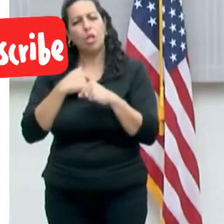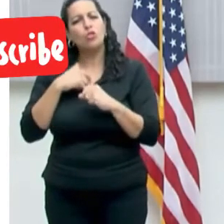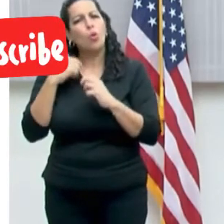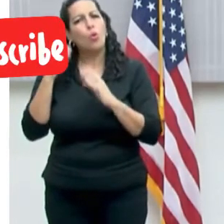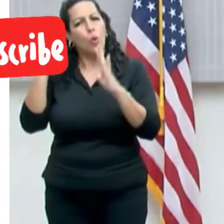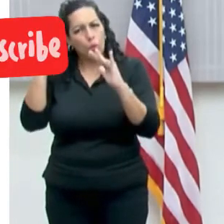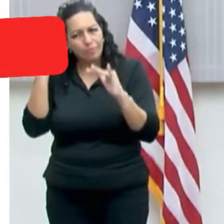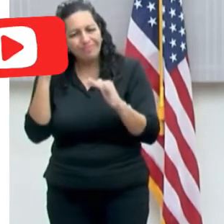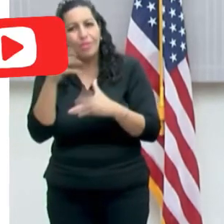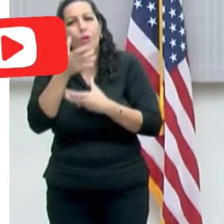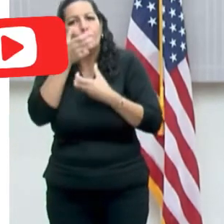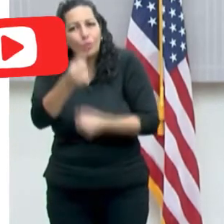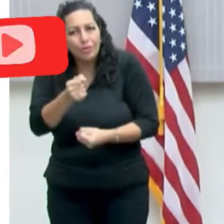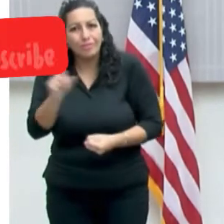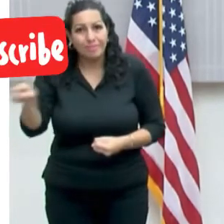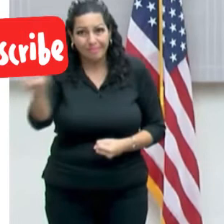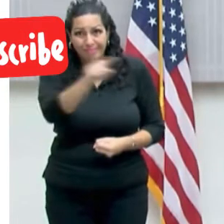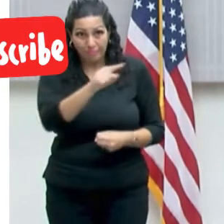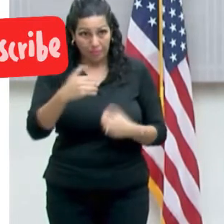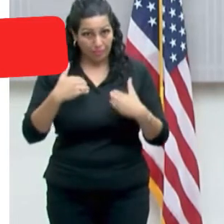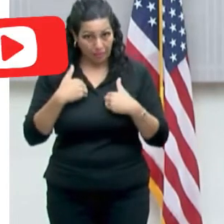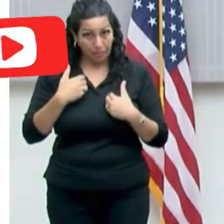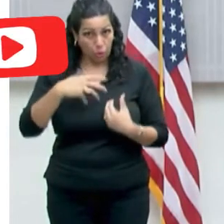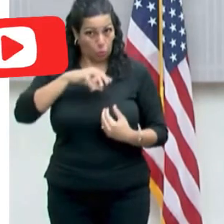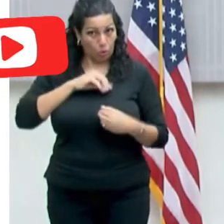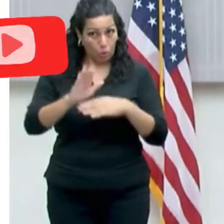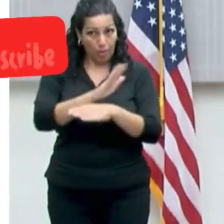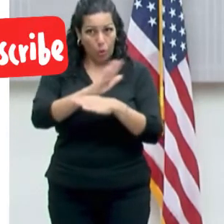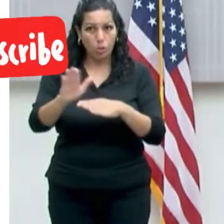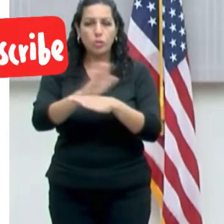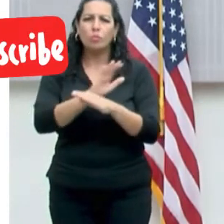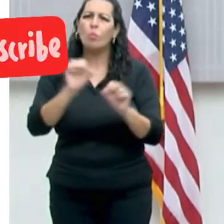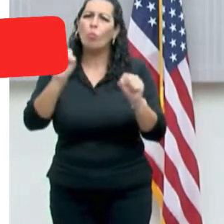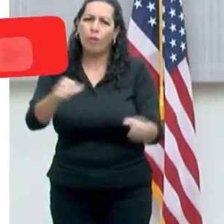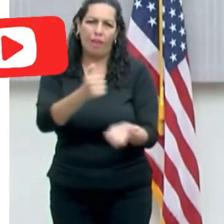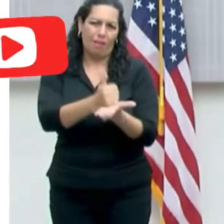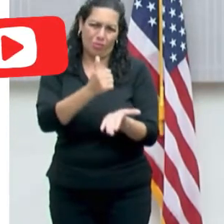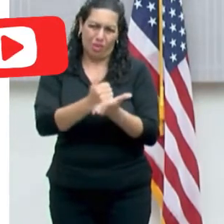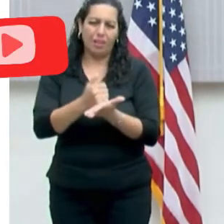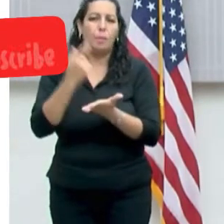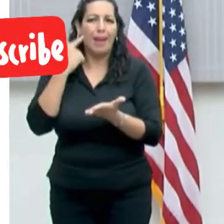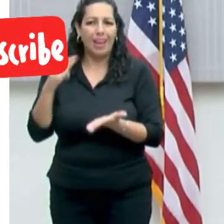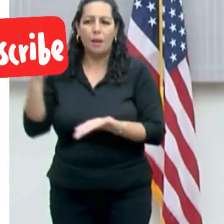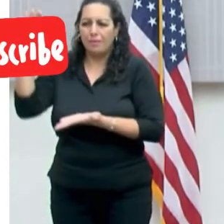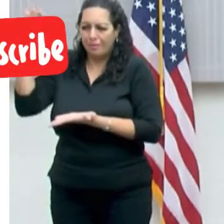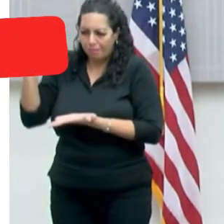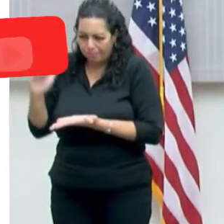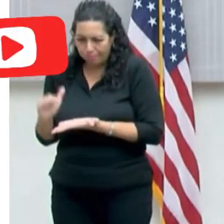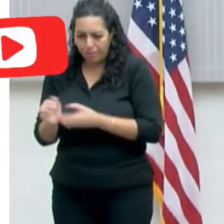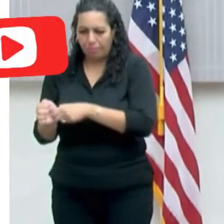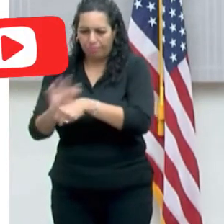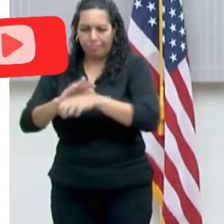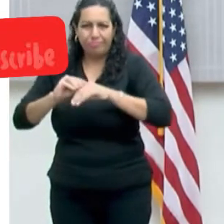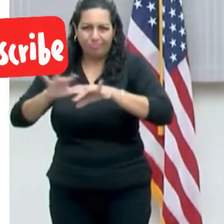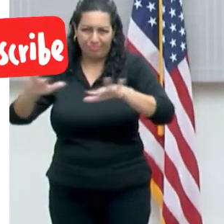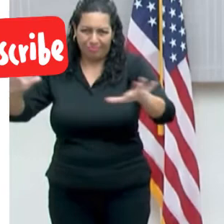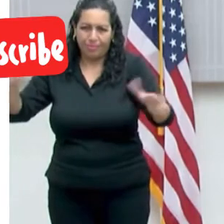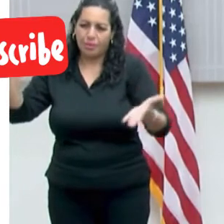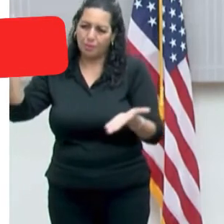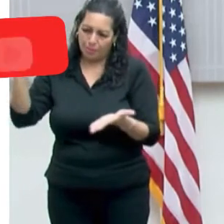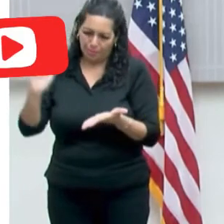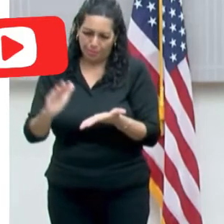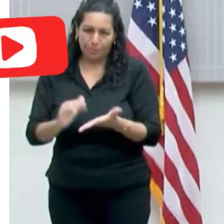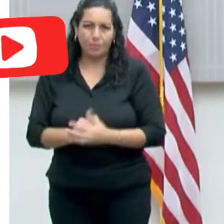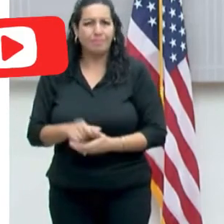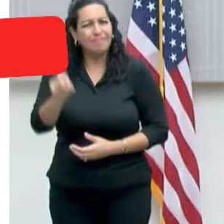para que todos aportemos en esta lucha contra esta terrible pandemia. Todos tenemos que